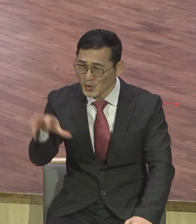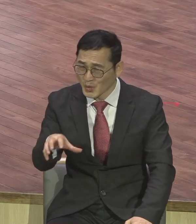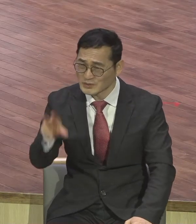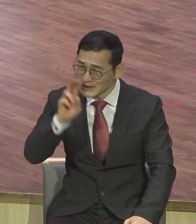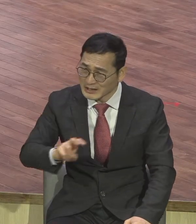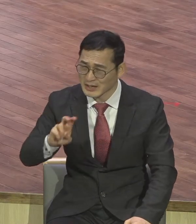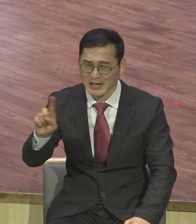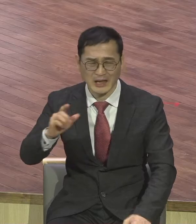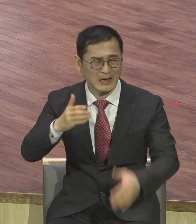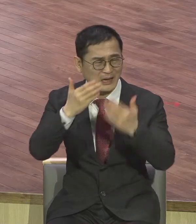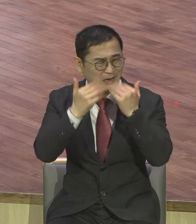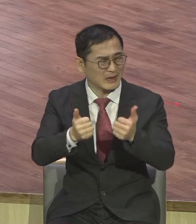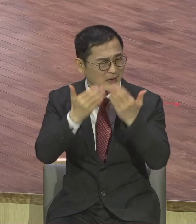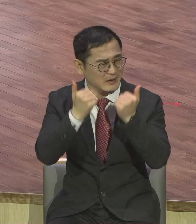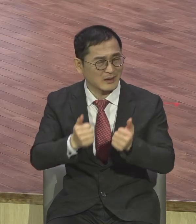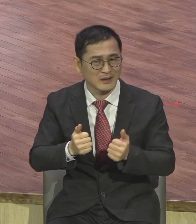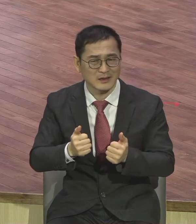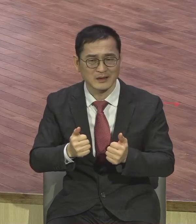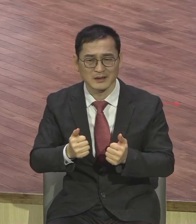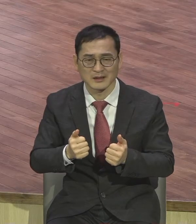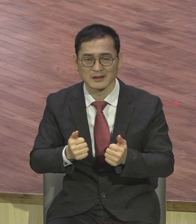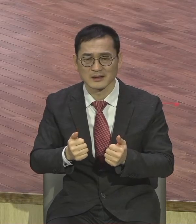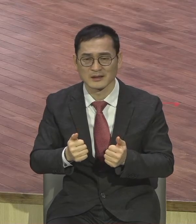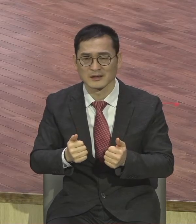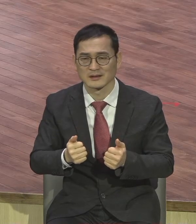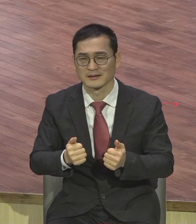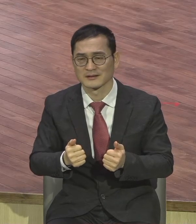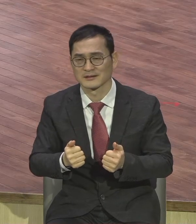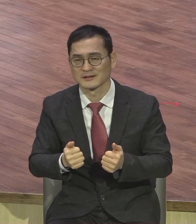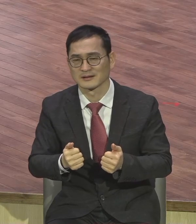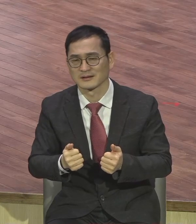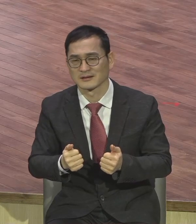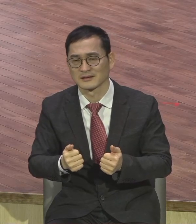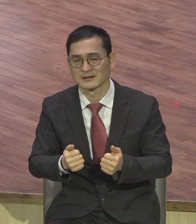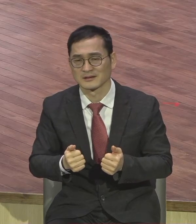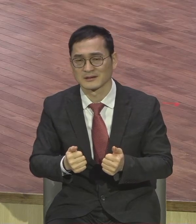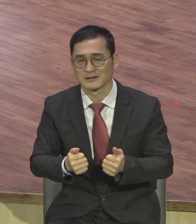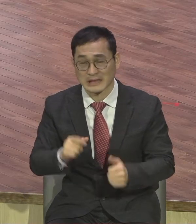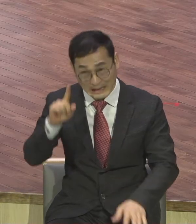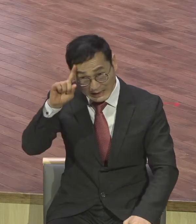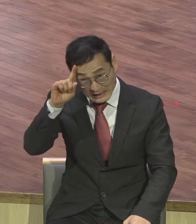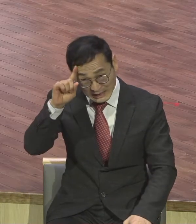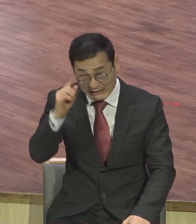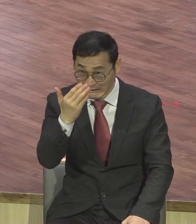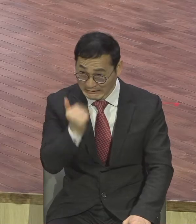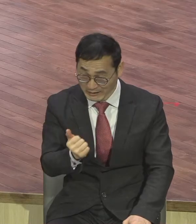직분 맡아서 억지로 한다 그건 노동입니다 병듭니다 그거 천국 누리면